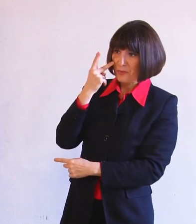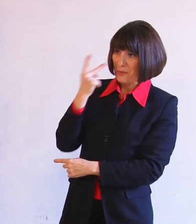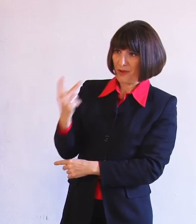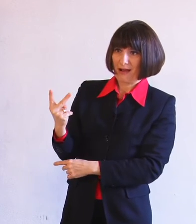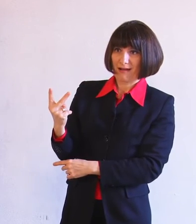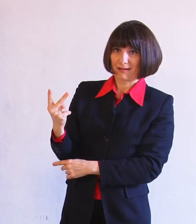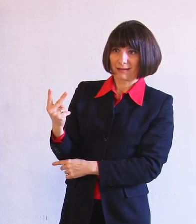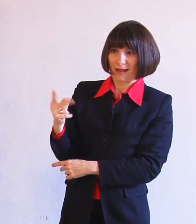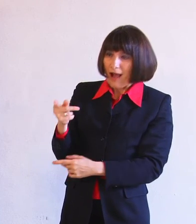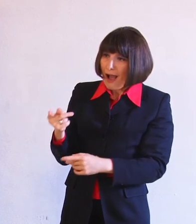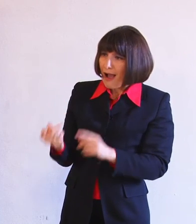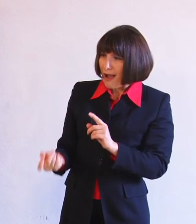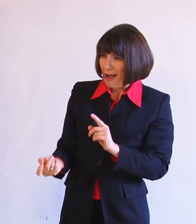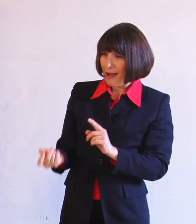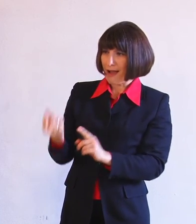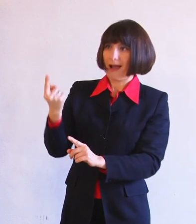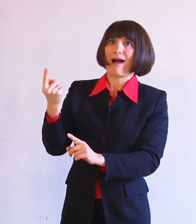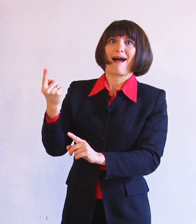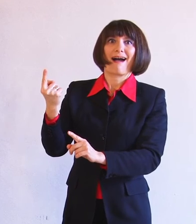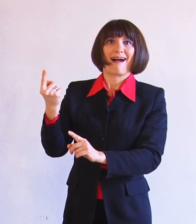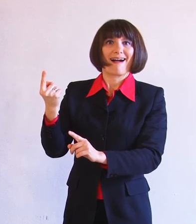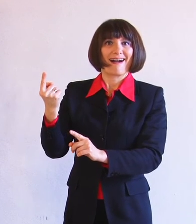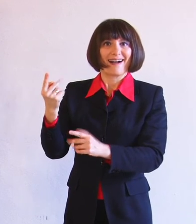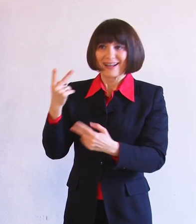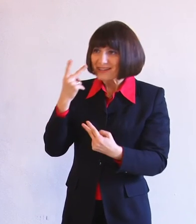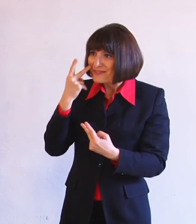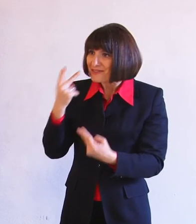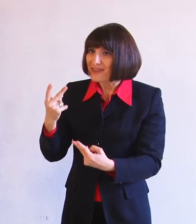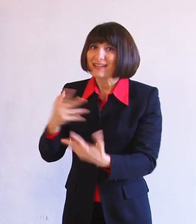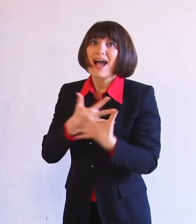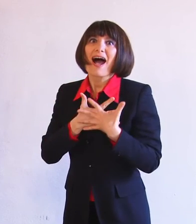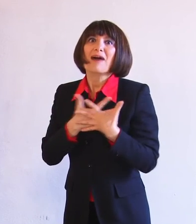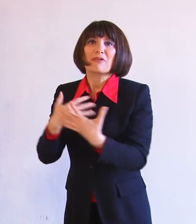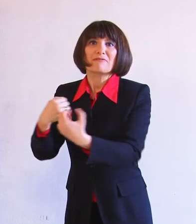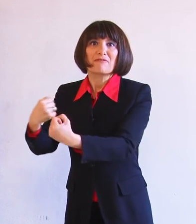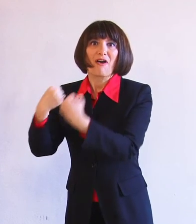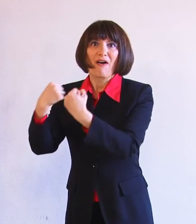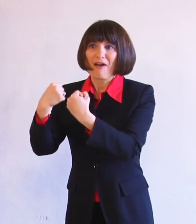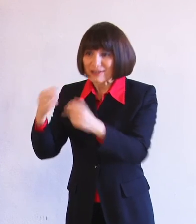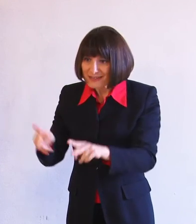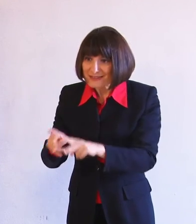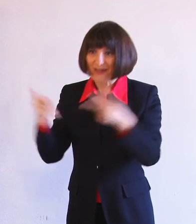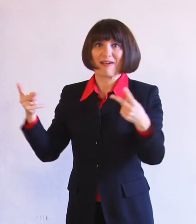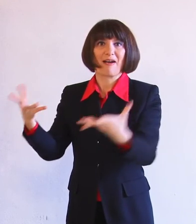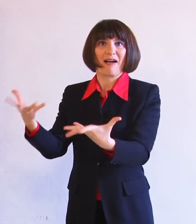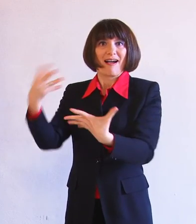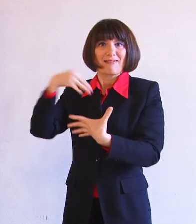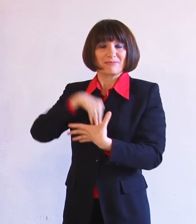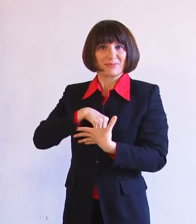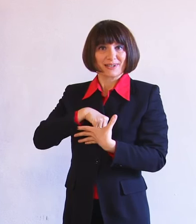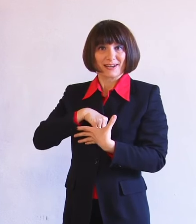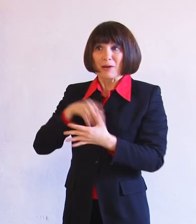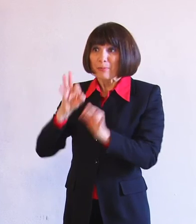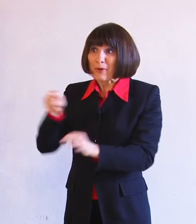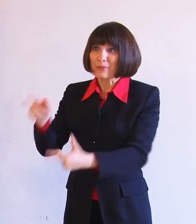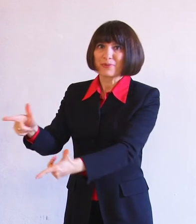la scintilla in cui possiamo scoprire la forza dell'amore. E quella forza dell'amore è donata a